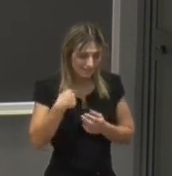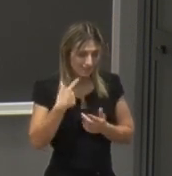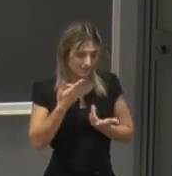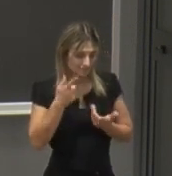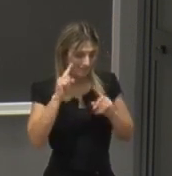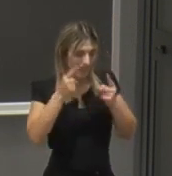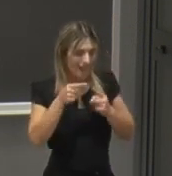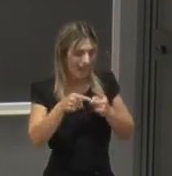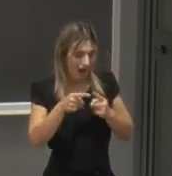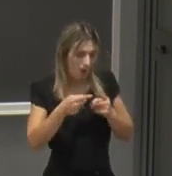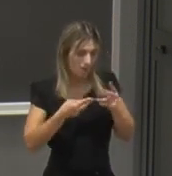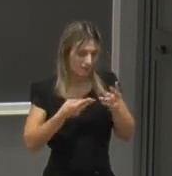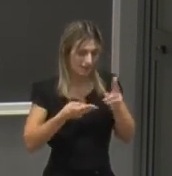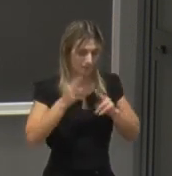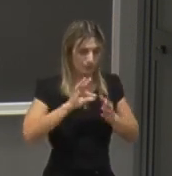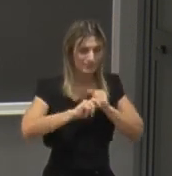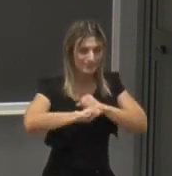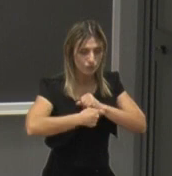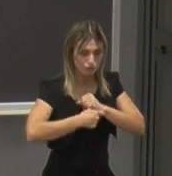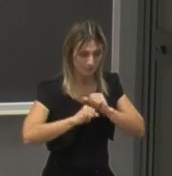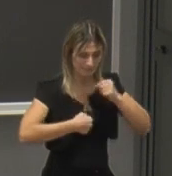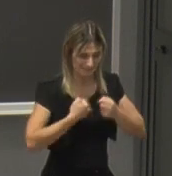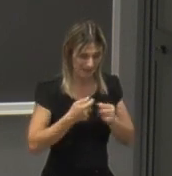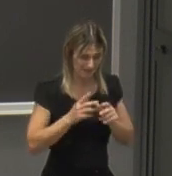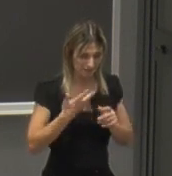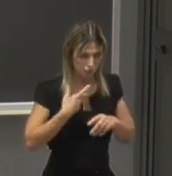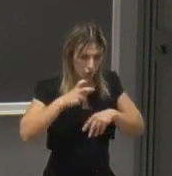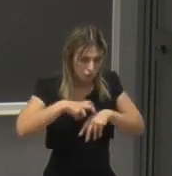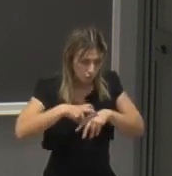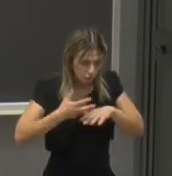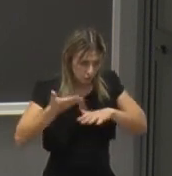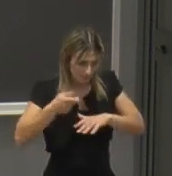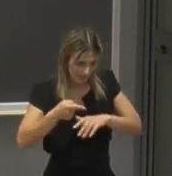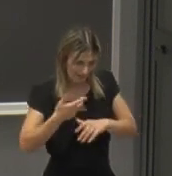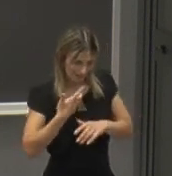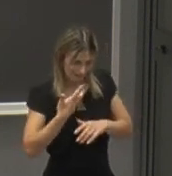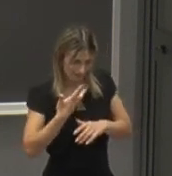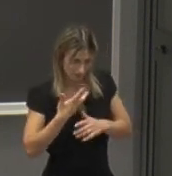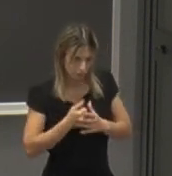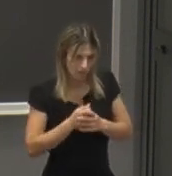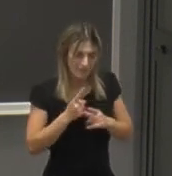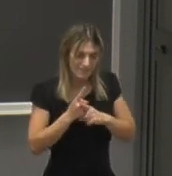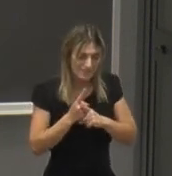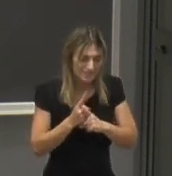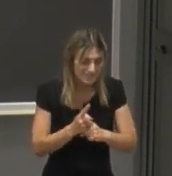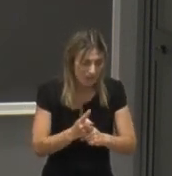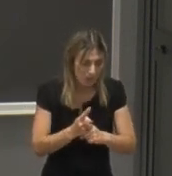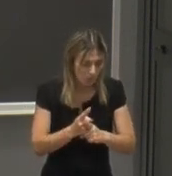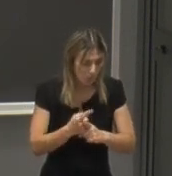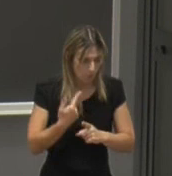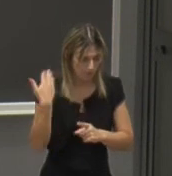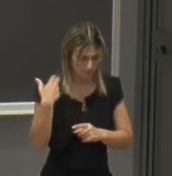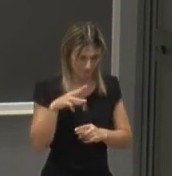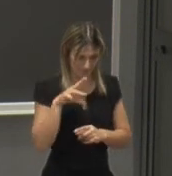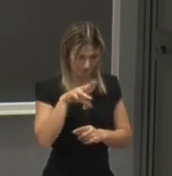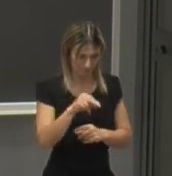perché è una laurea per l'appunto interdisciplinare i dottorati seguono naturalmente quello